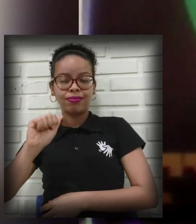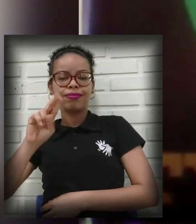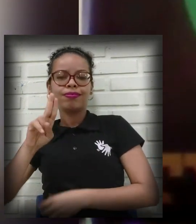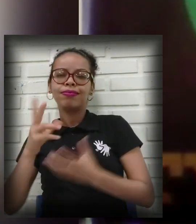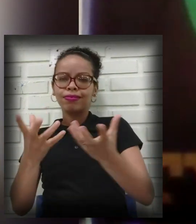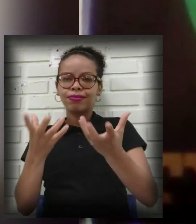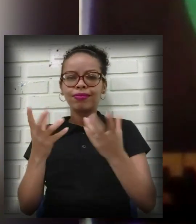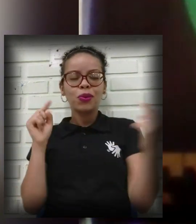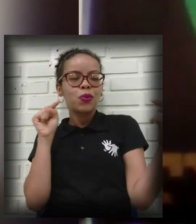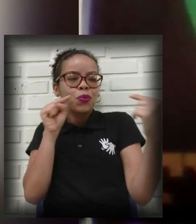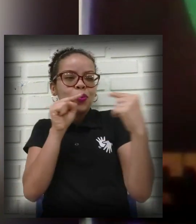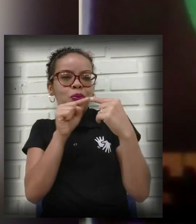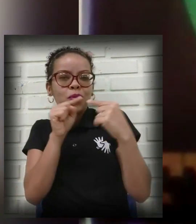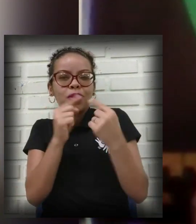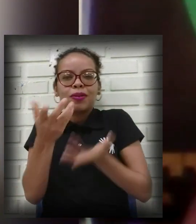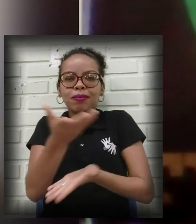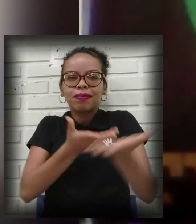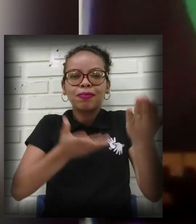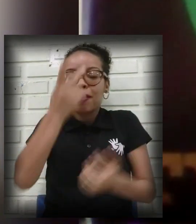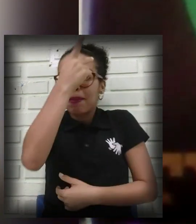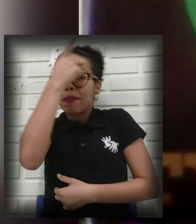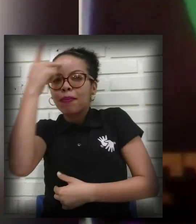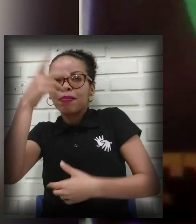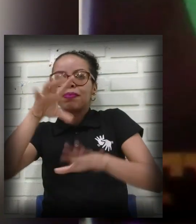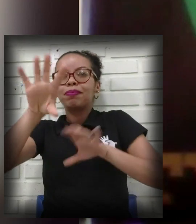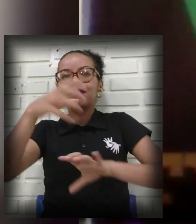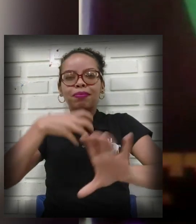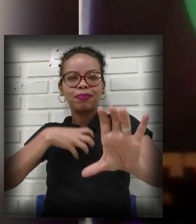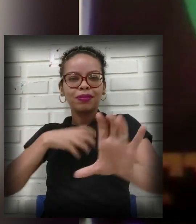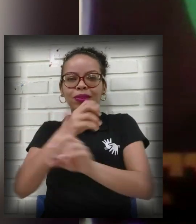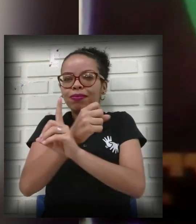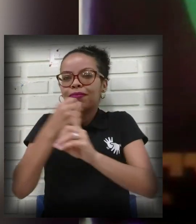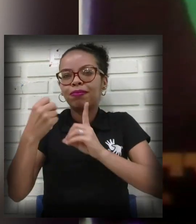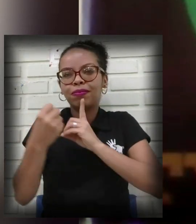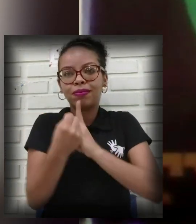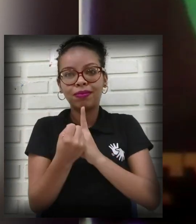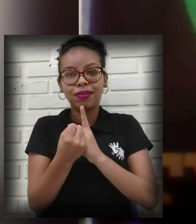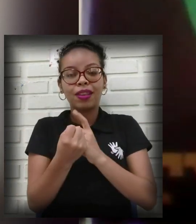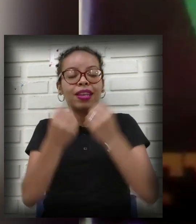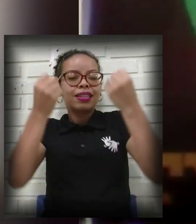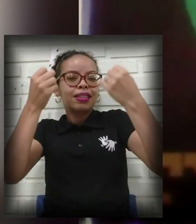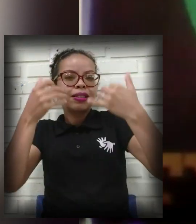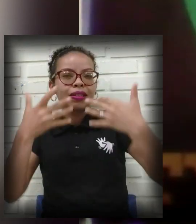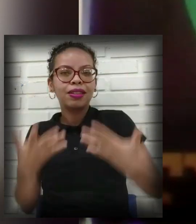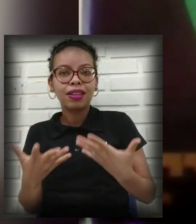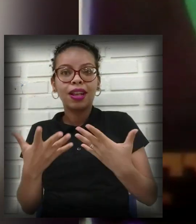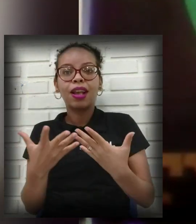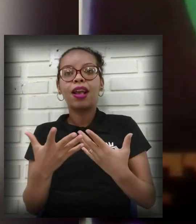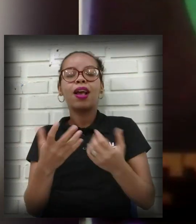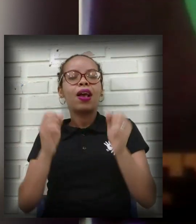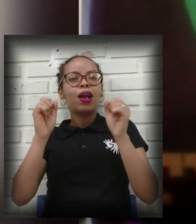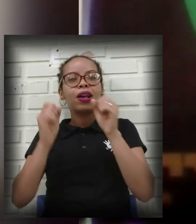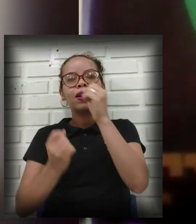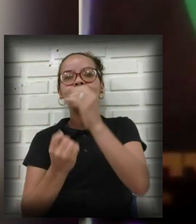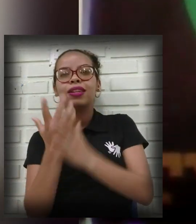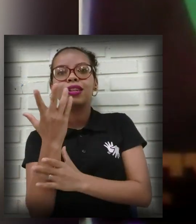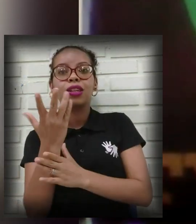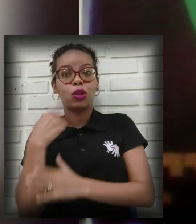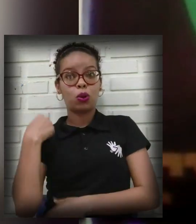aí com atores sociais, levando o toque mágico da construção da nossa Cacau e Cultura, também quer ser ouvida